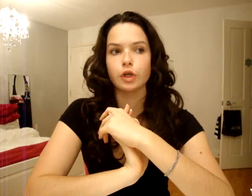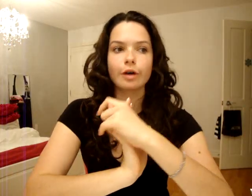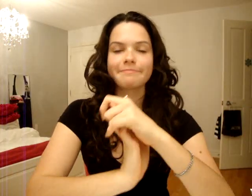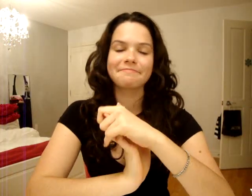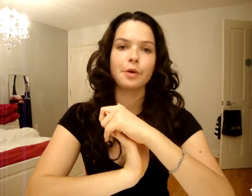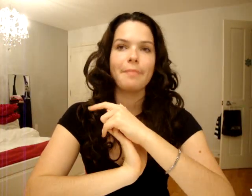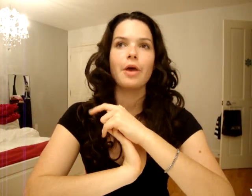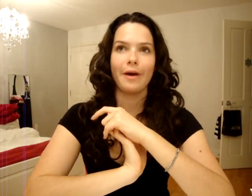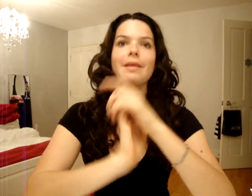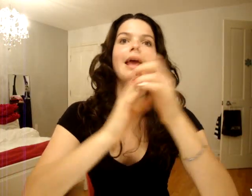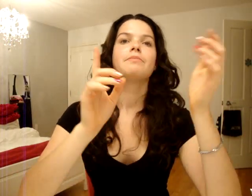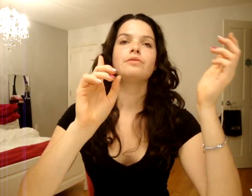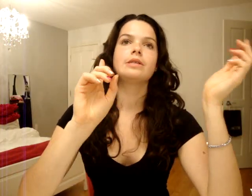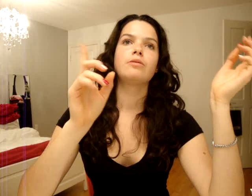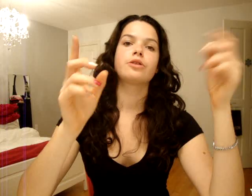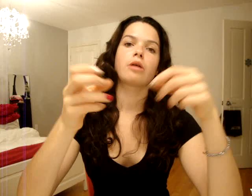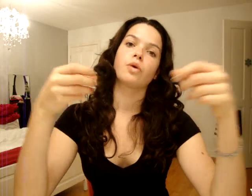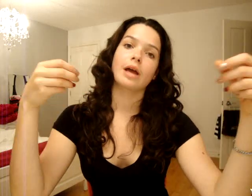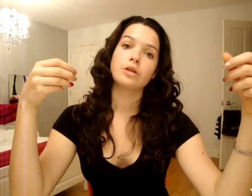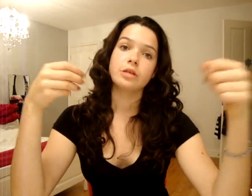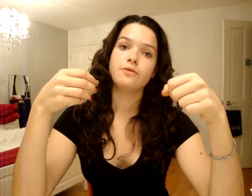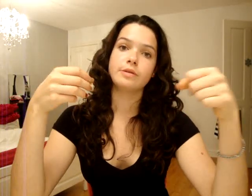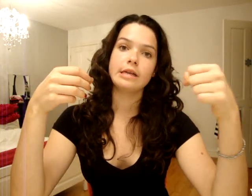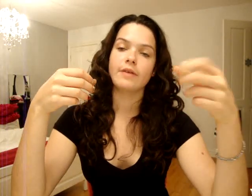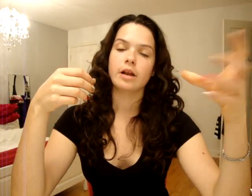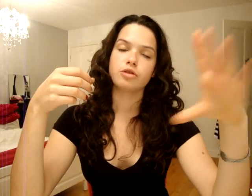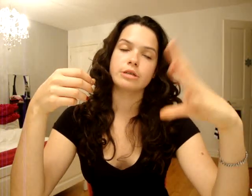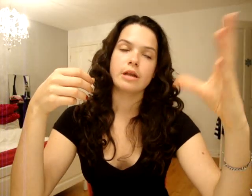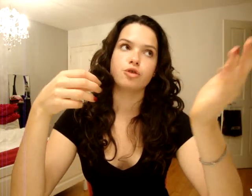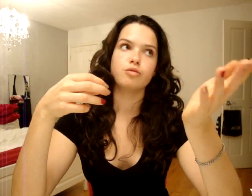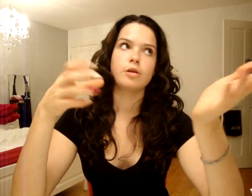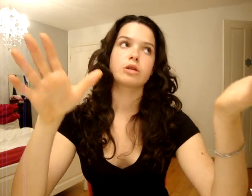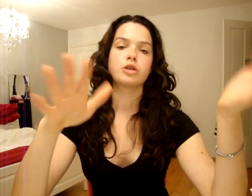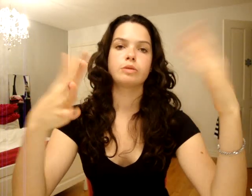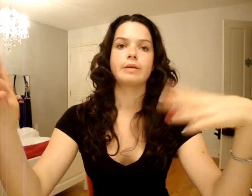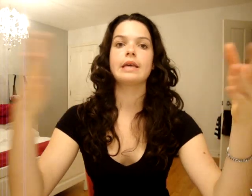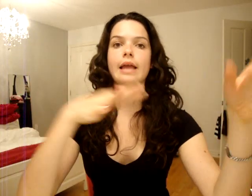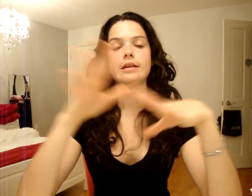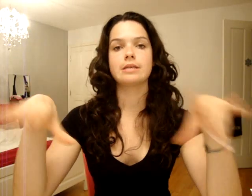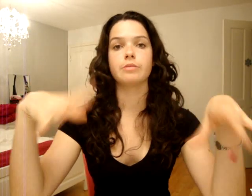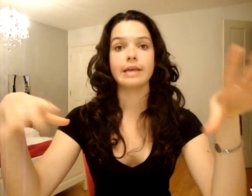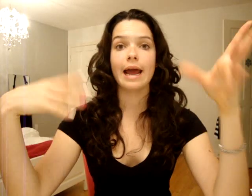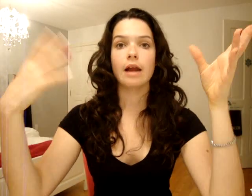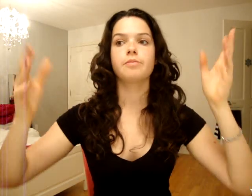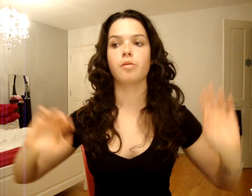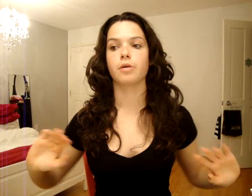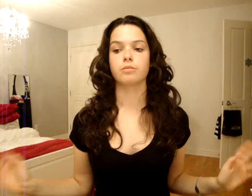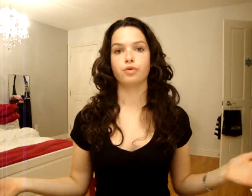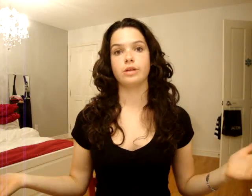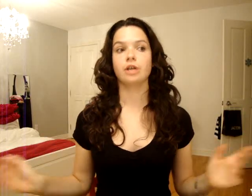Genre. Ouais. Puis aussi, puis là, t'as comme ton cran de sauté de fusil. Fait que là, tu mets ça là-dessus. Puis là, tu peux pas tirer dans les cimetières, là, pour pas comme tuer des gens.